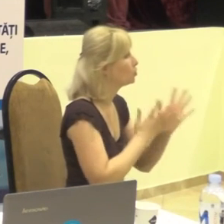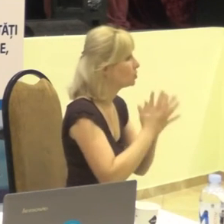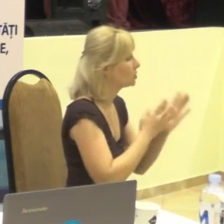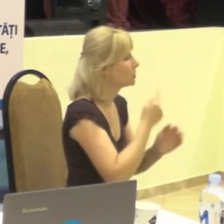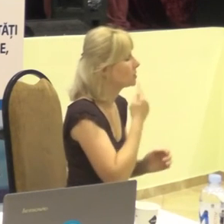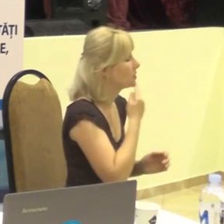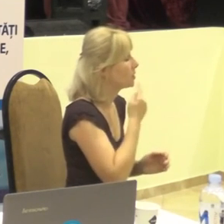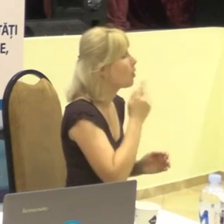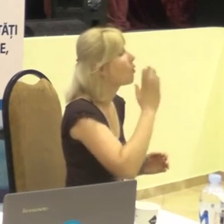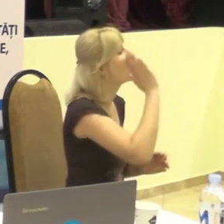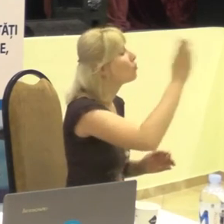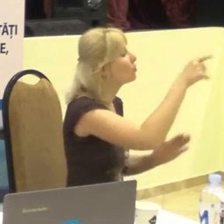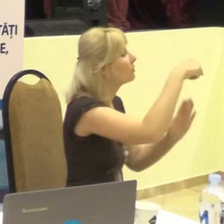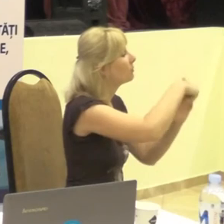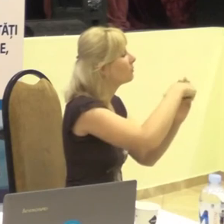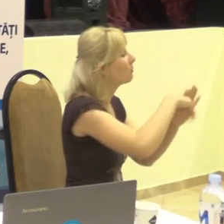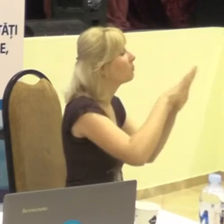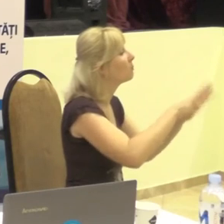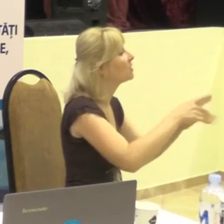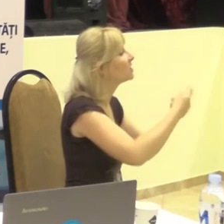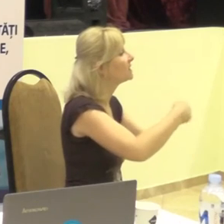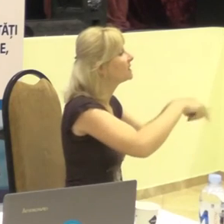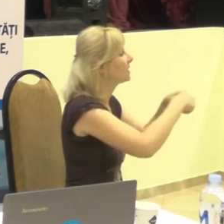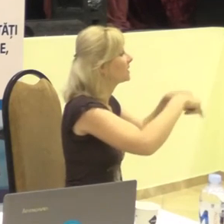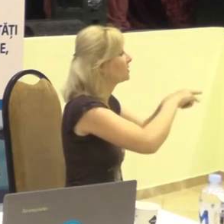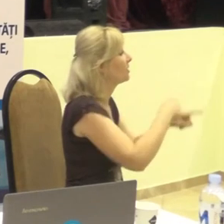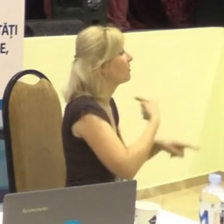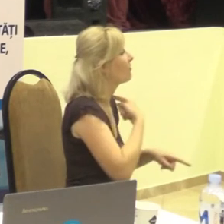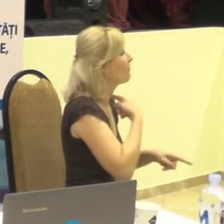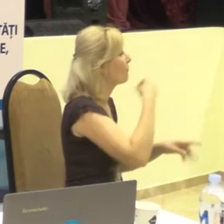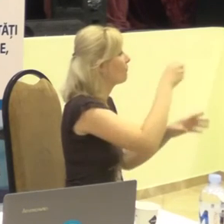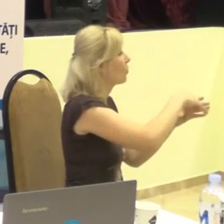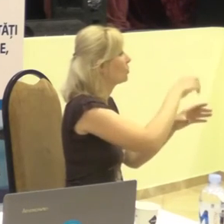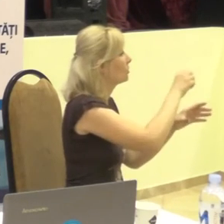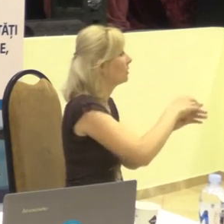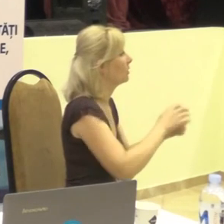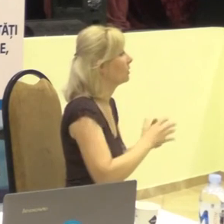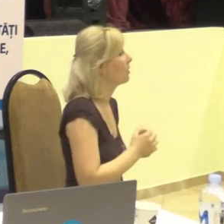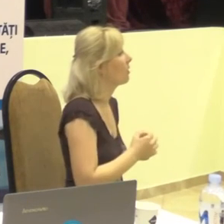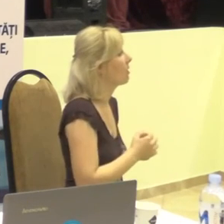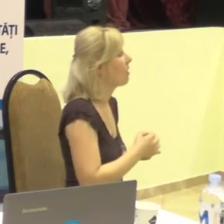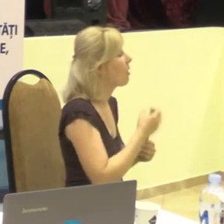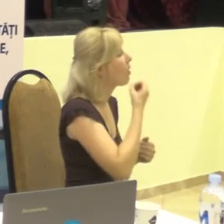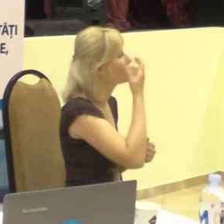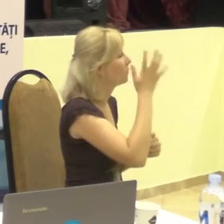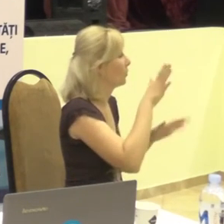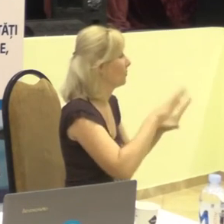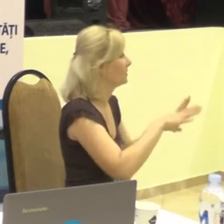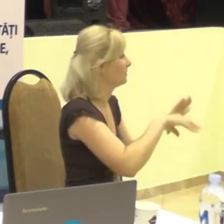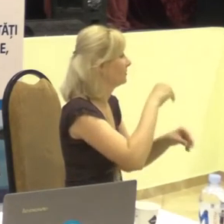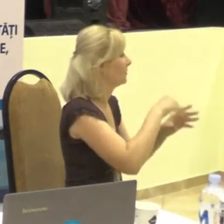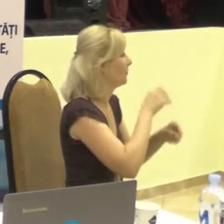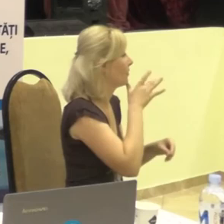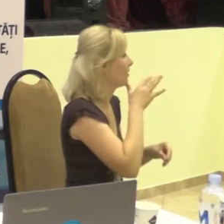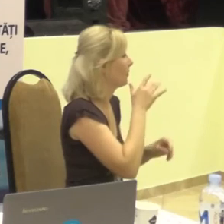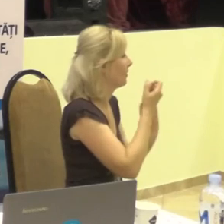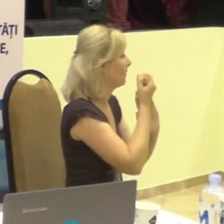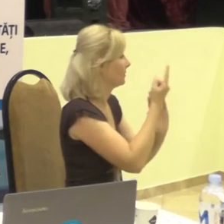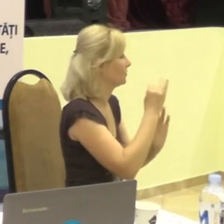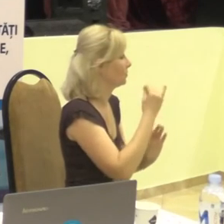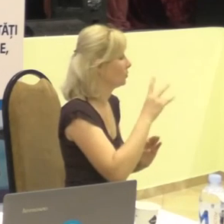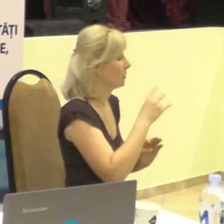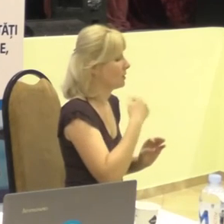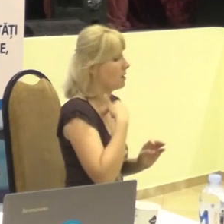incinta secțiilor de votare la alegeri? Permisiunea dumneavoastră am să răspund eu la această